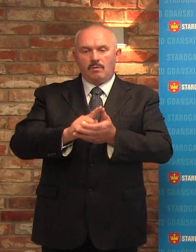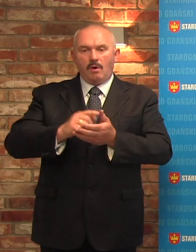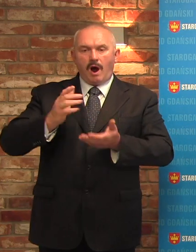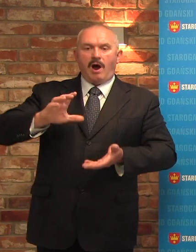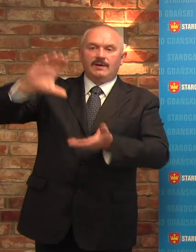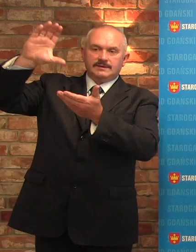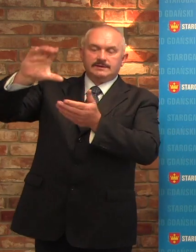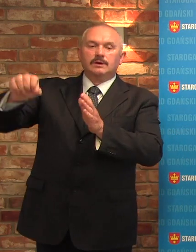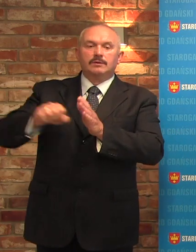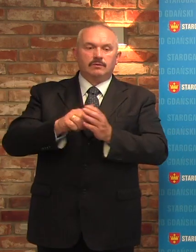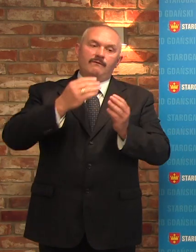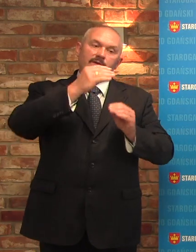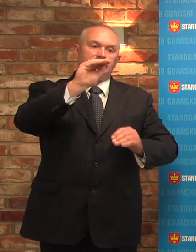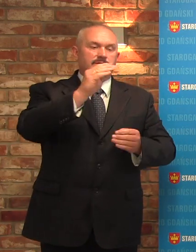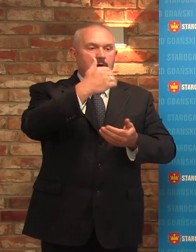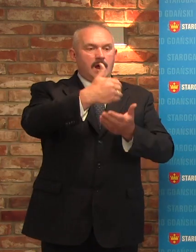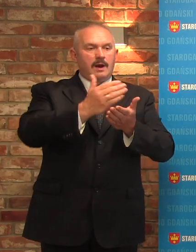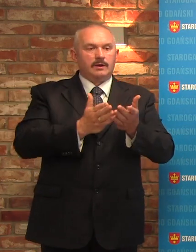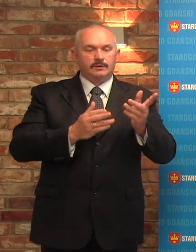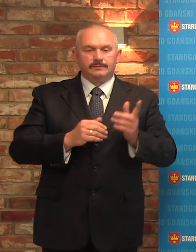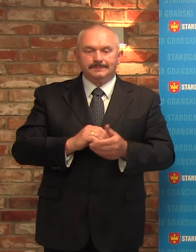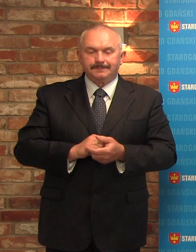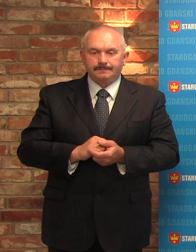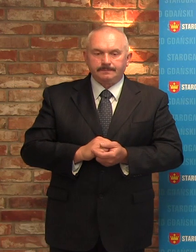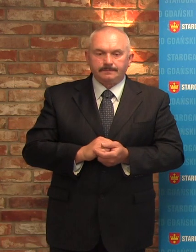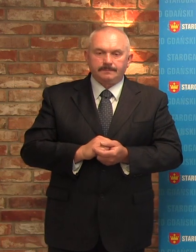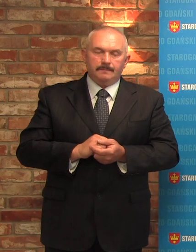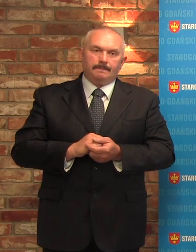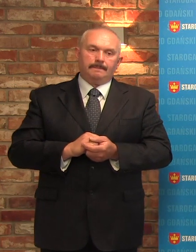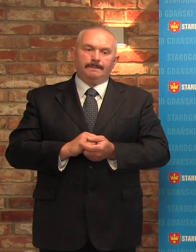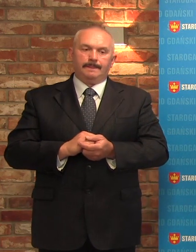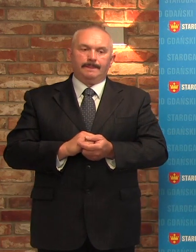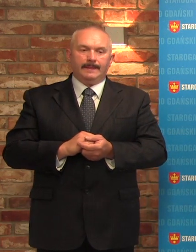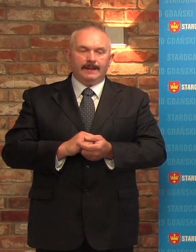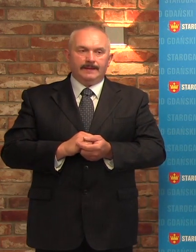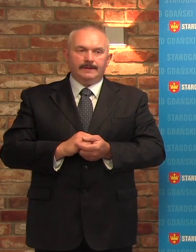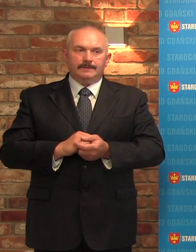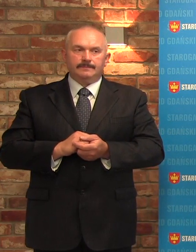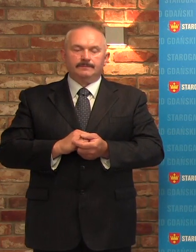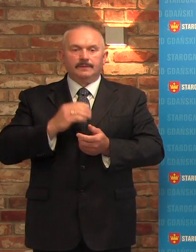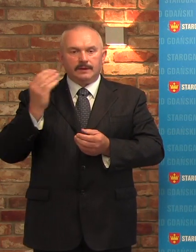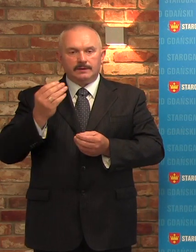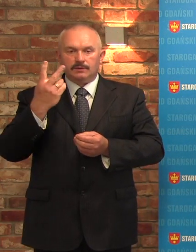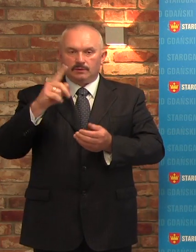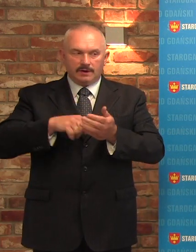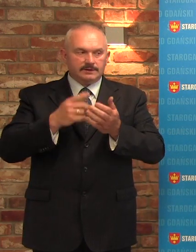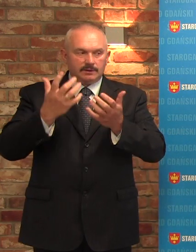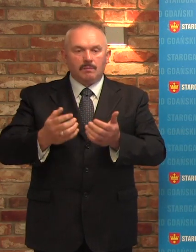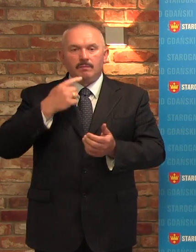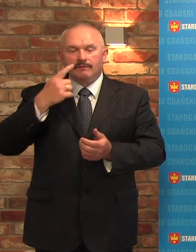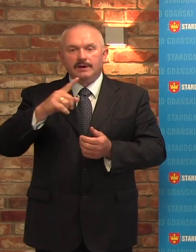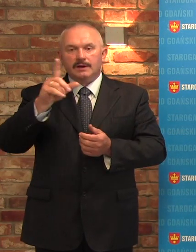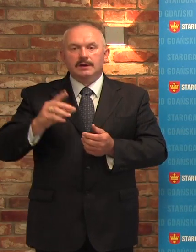tutaj żadnej manipulacji. Można sobie to sprawdzić, jeśli chodzi o kosztowność tej dyscypliny. Chcę jeszcze raz podkreślić, iż